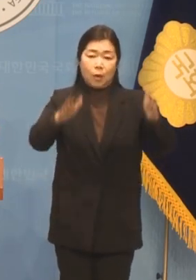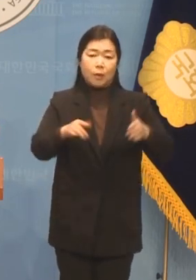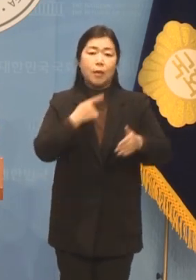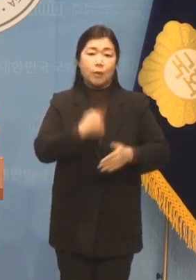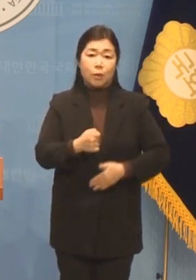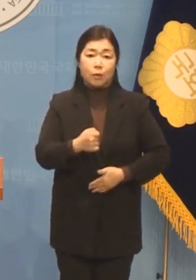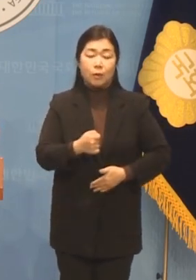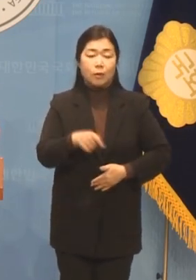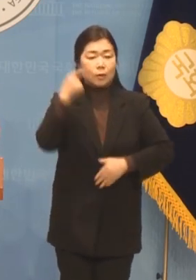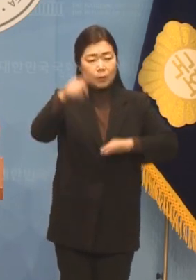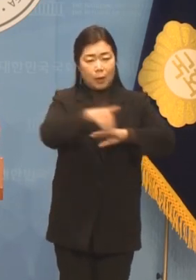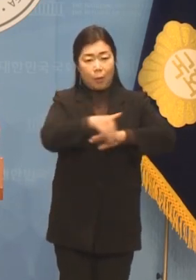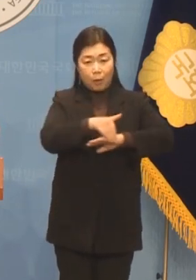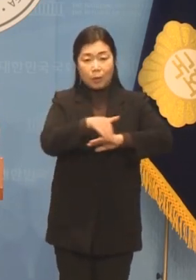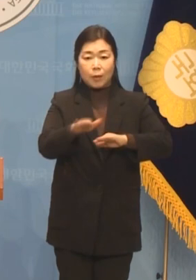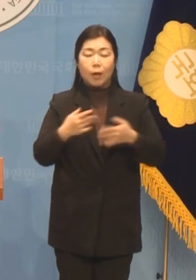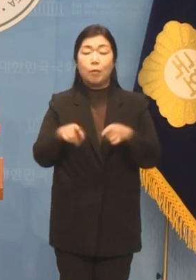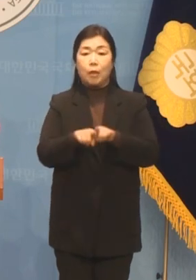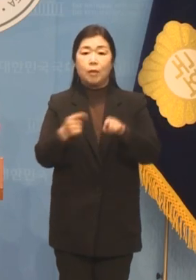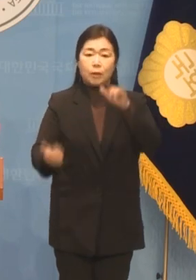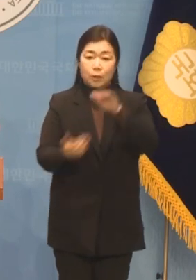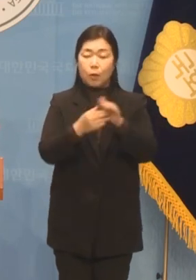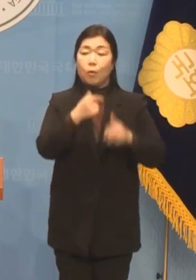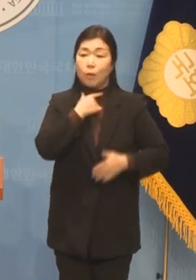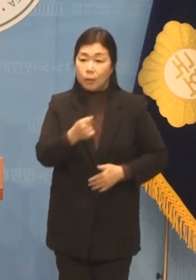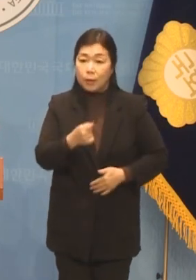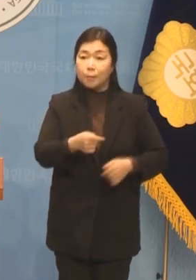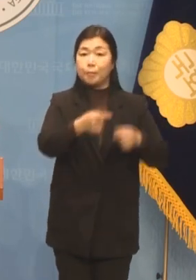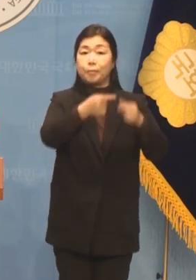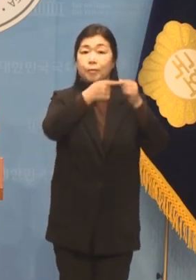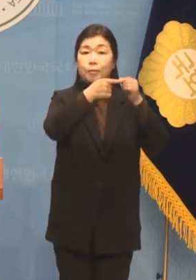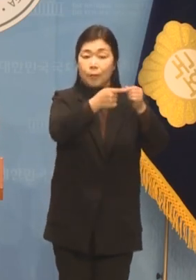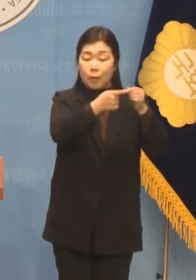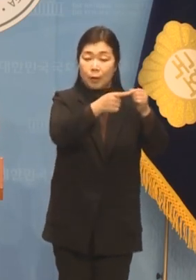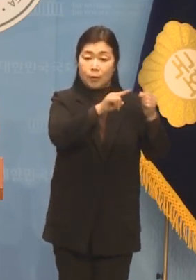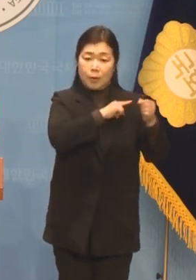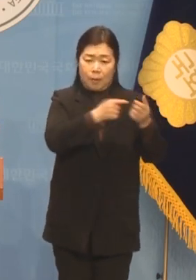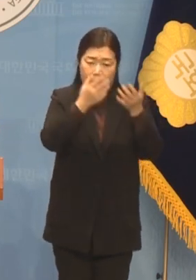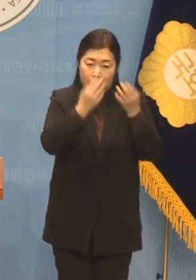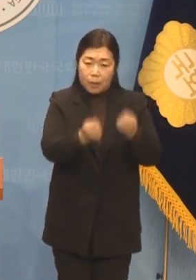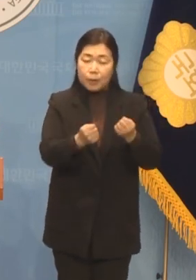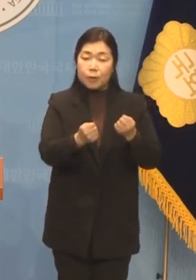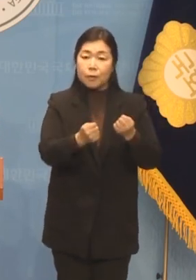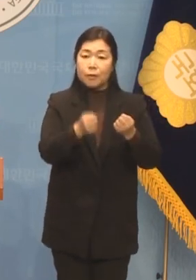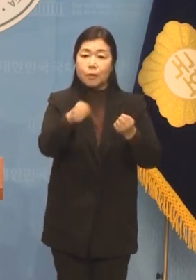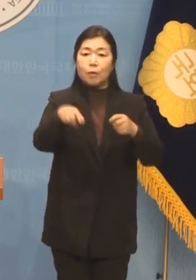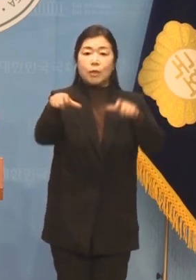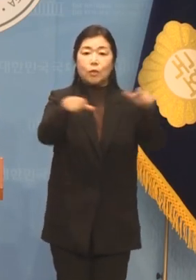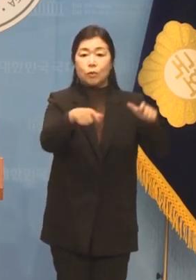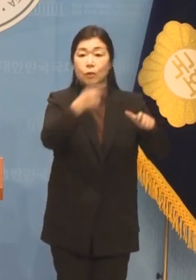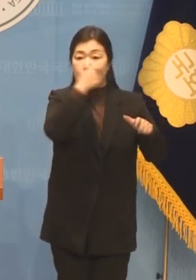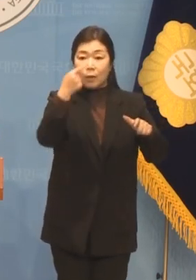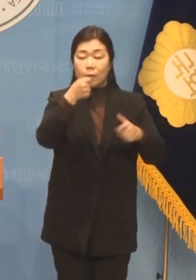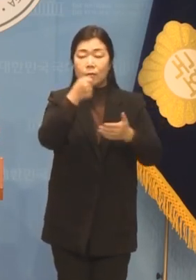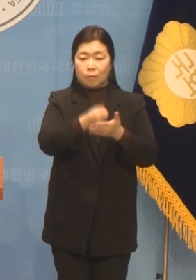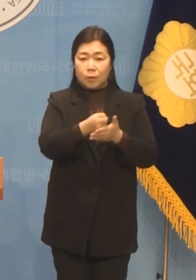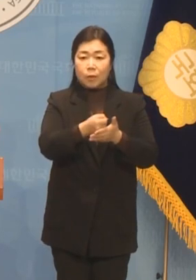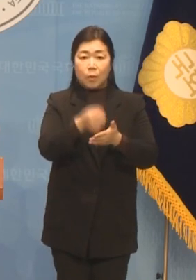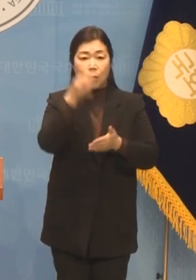이뤄내겠습니다 먼저 가장 많은 수준의 선도지구 지정으로 증명하겠습니다